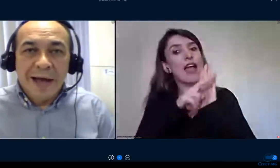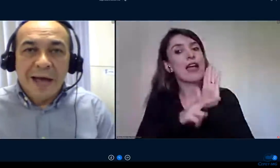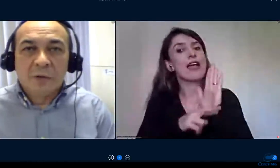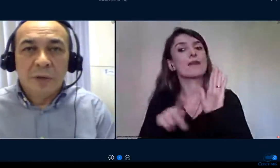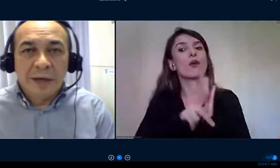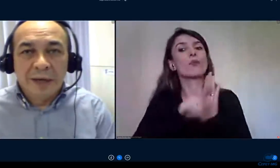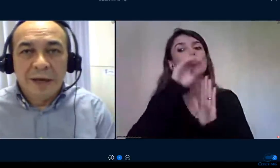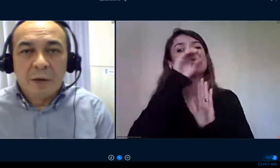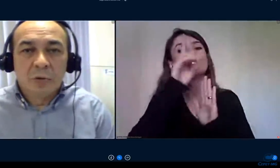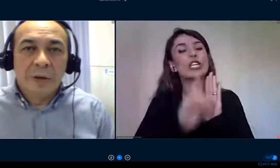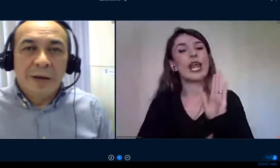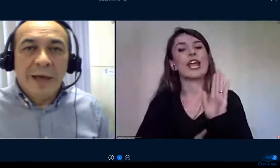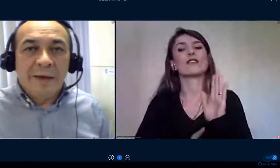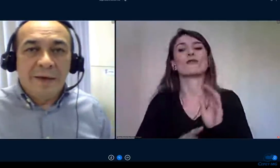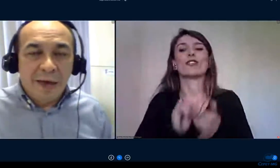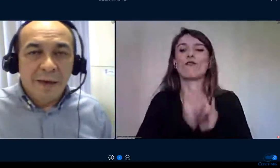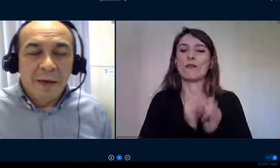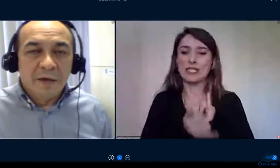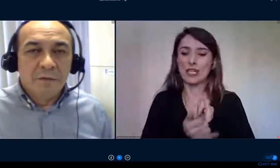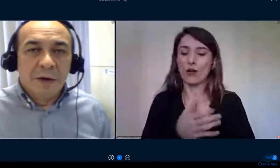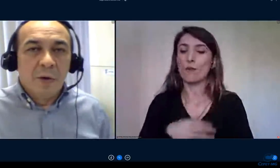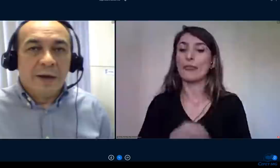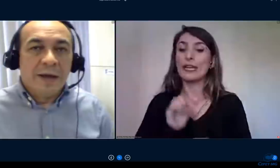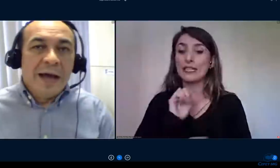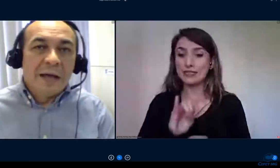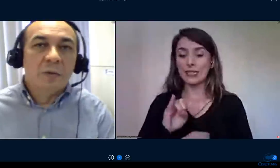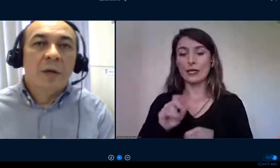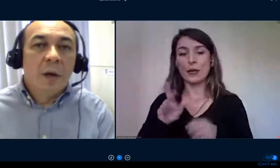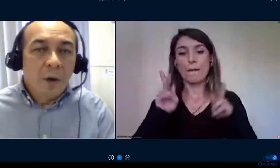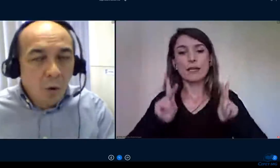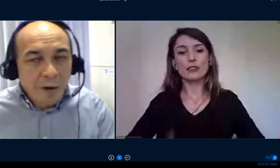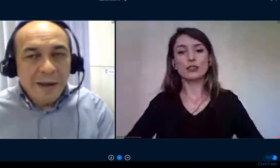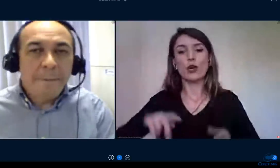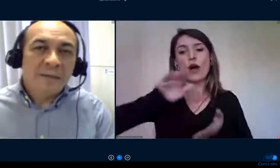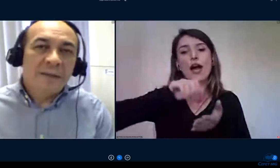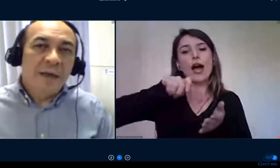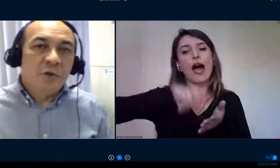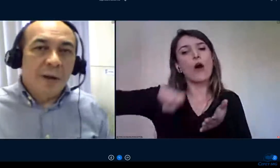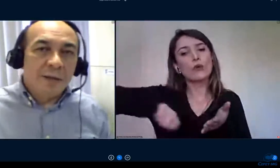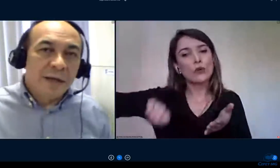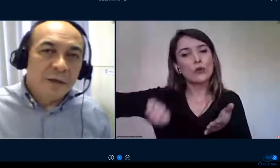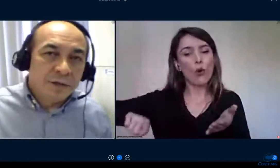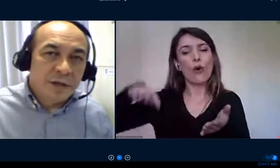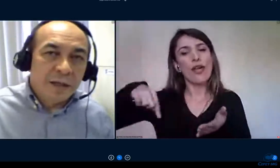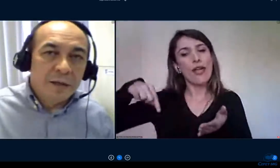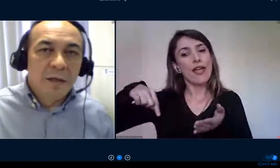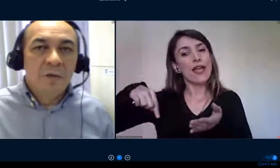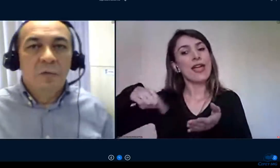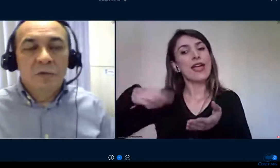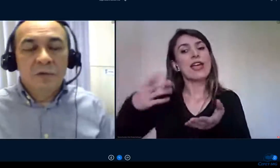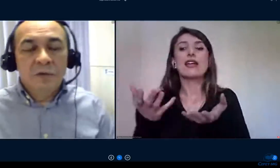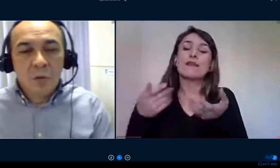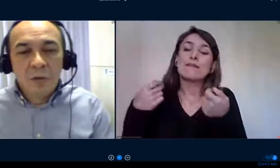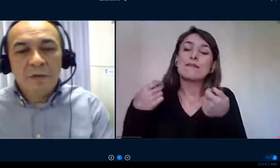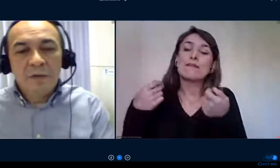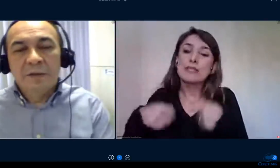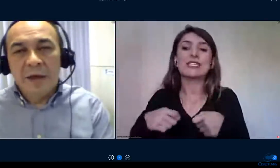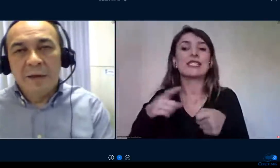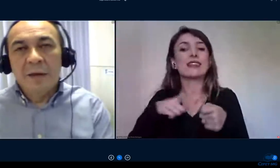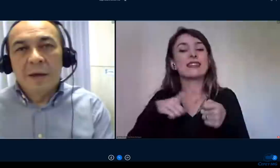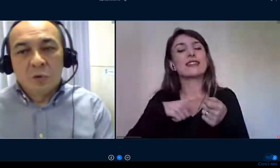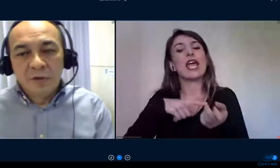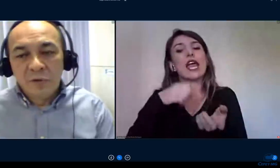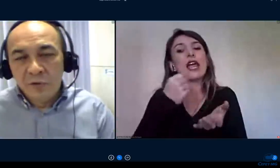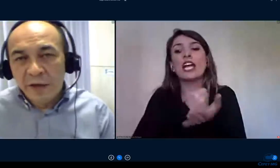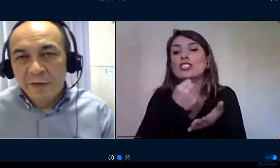agregado e aquele autor, ele requer esse valor agregado, ou ela é patente, ou ela está registrada em livros e o livro, ele